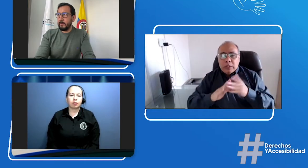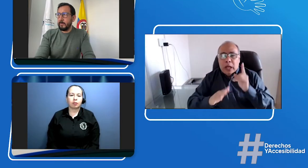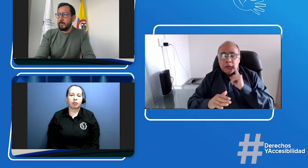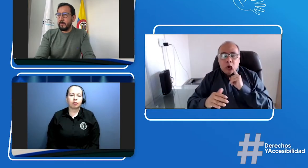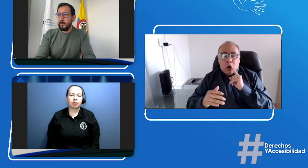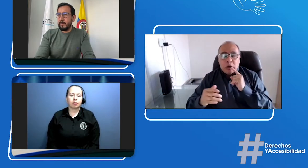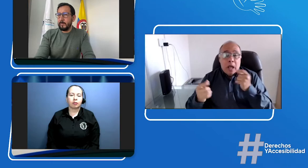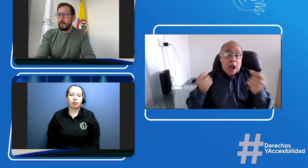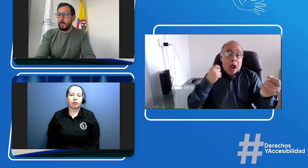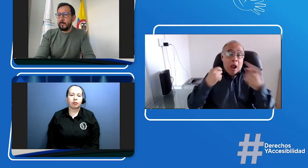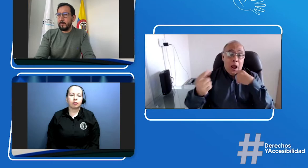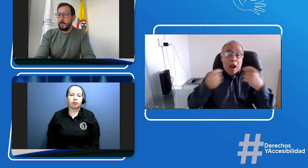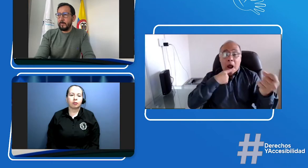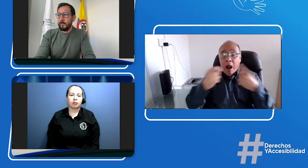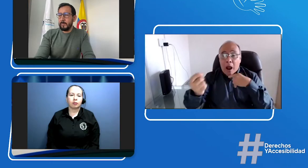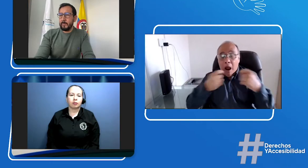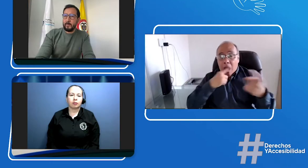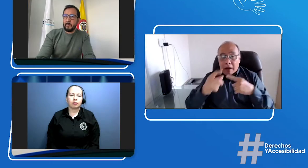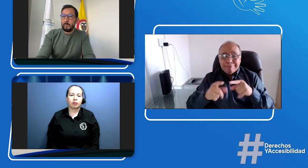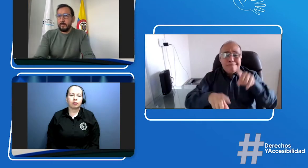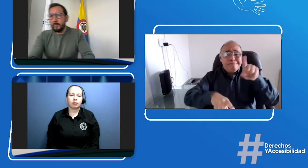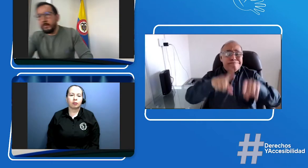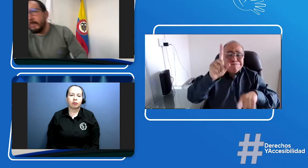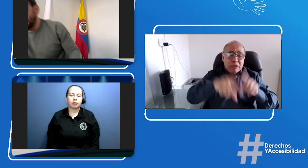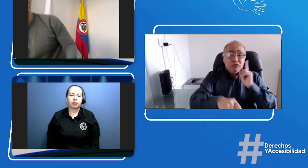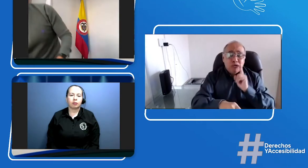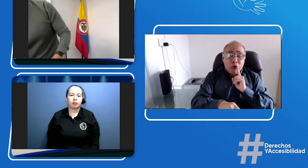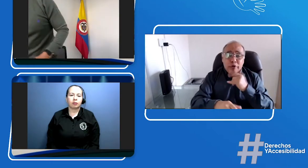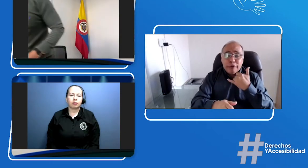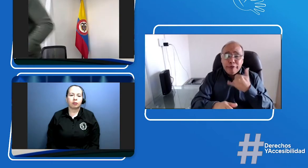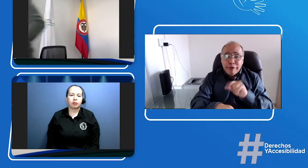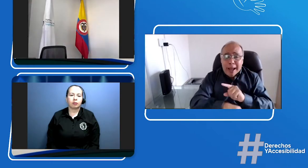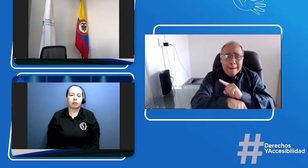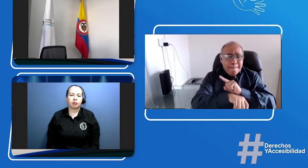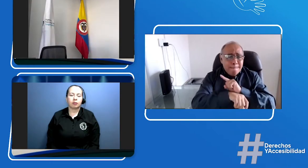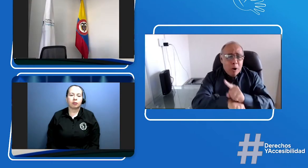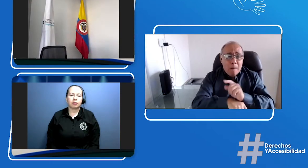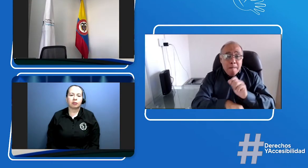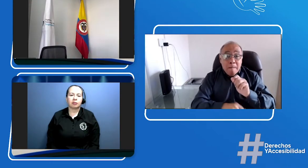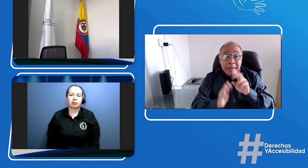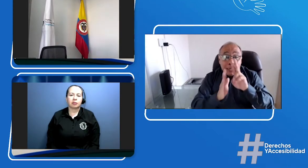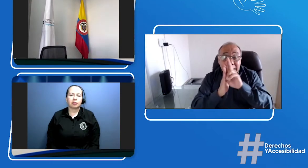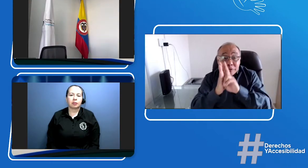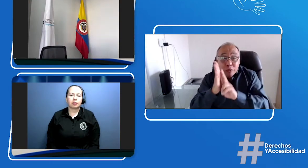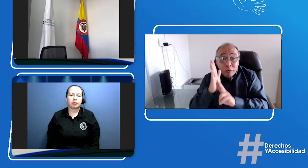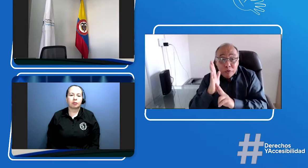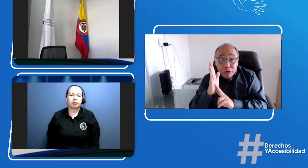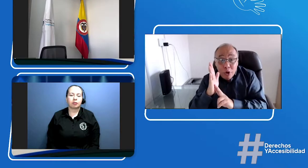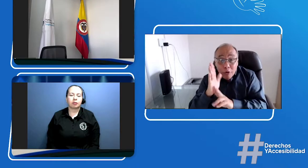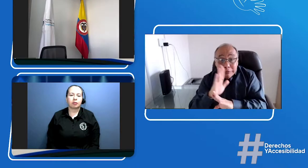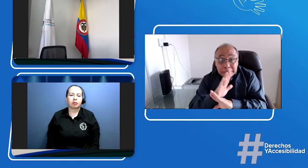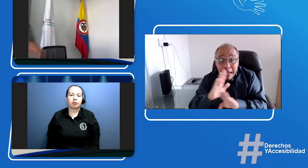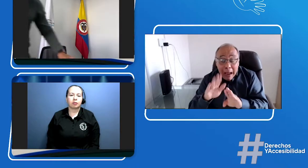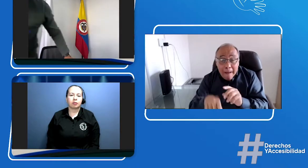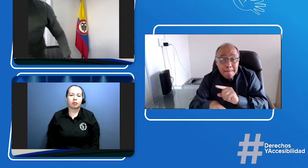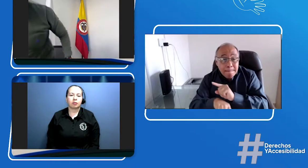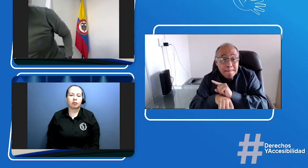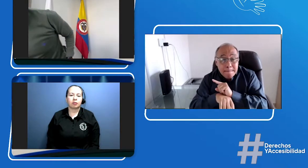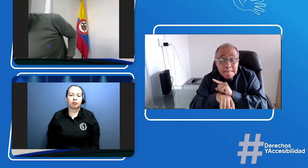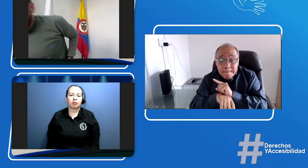resolución, pues la comunidad sorda se llenó de preguntas. Nos bombardearon sobre preguntas sobre